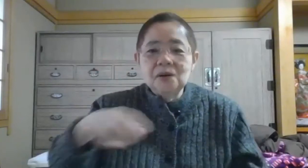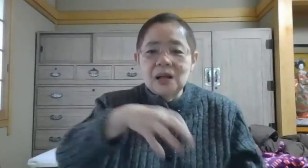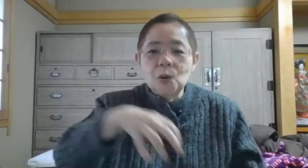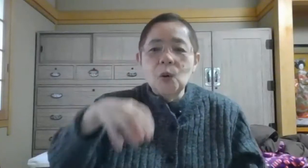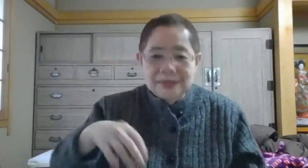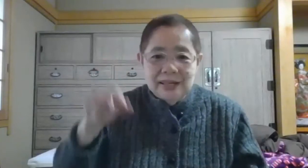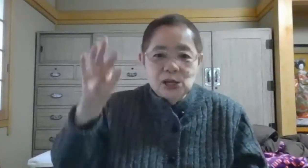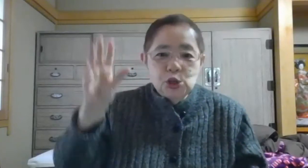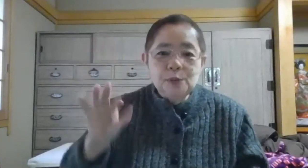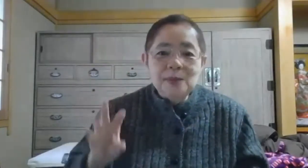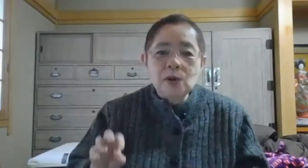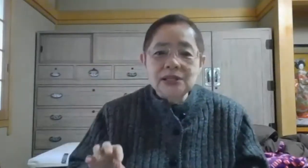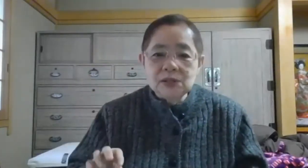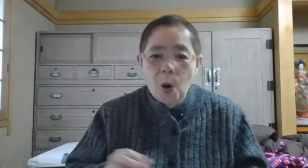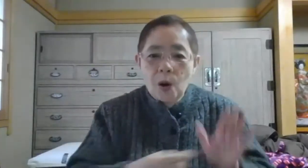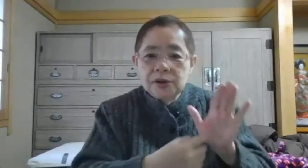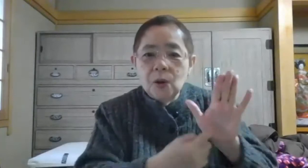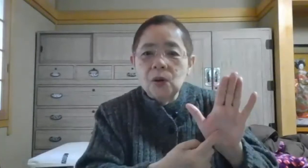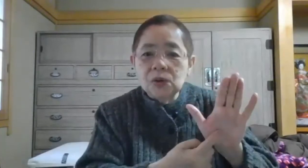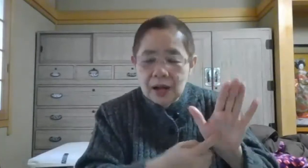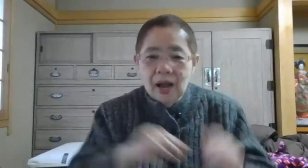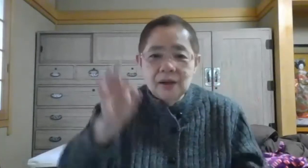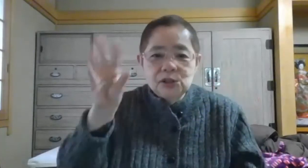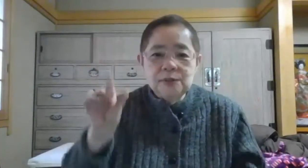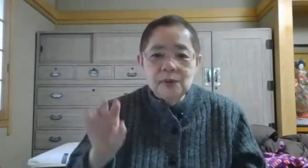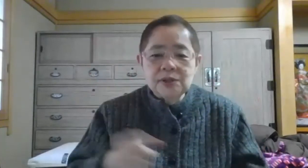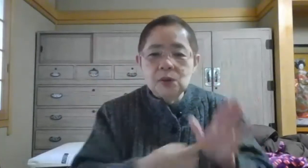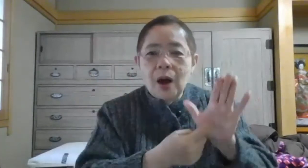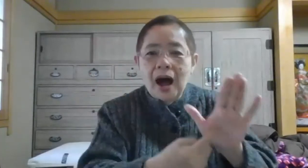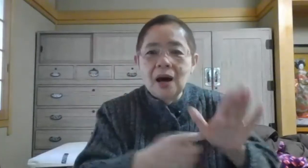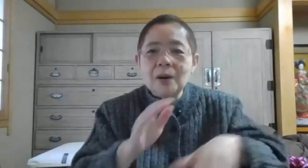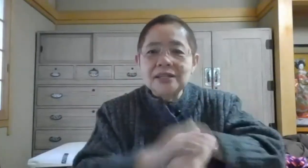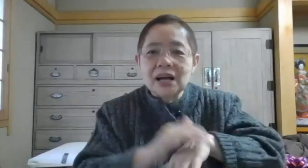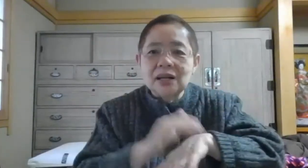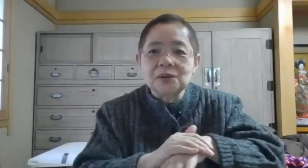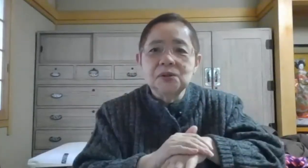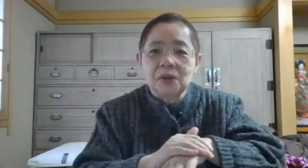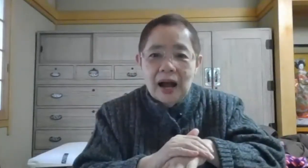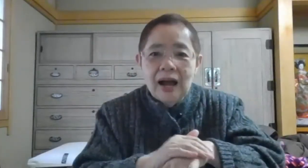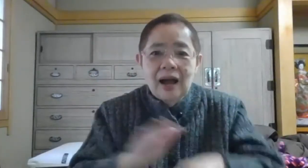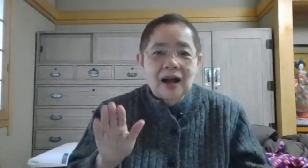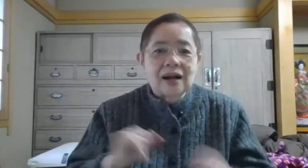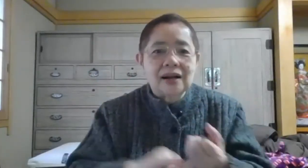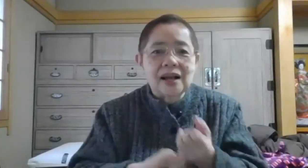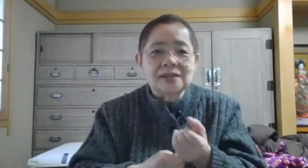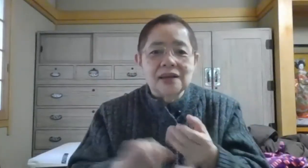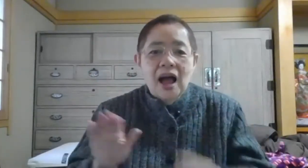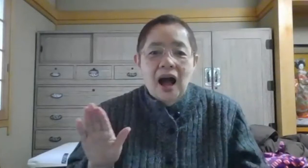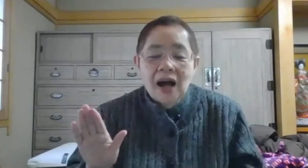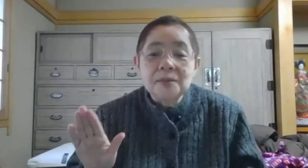なところに指文字の表とか、指文字の表し方というのが必ずあります。